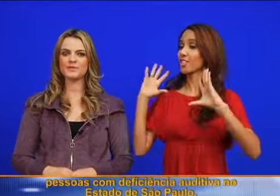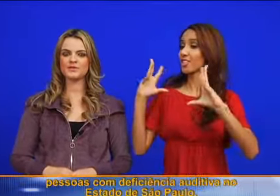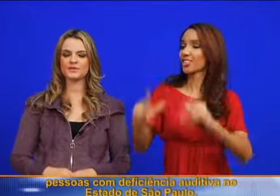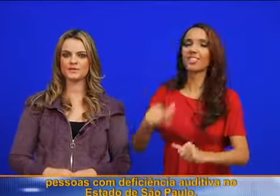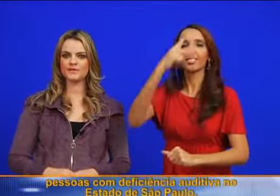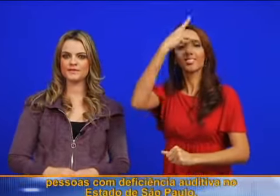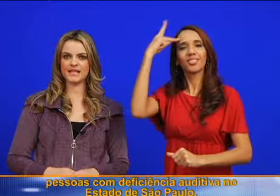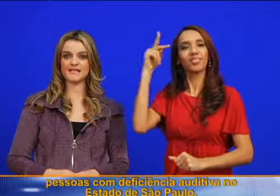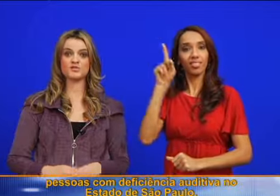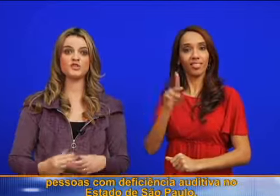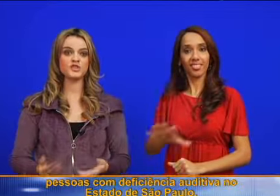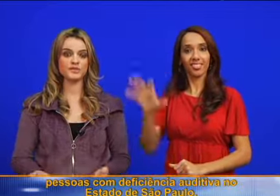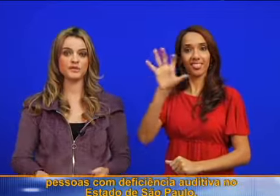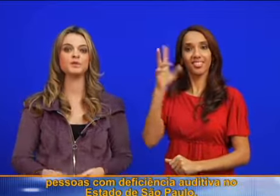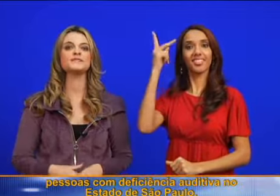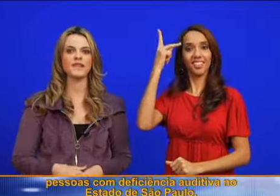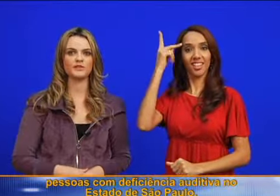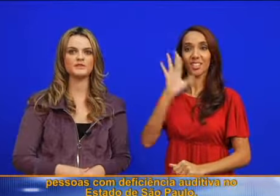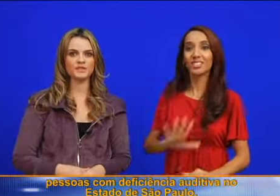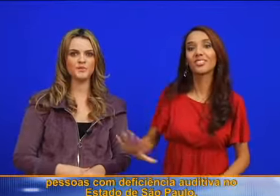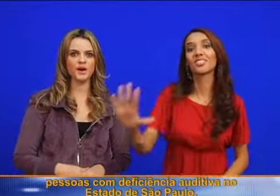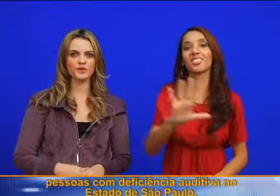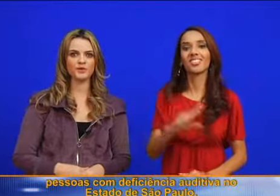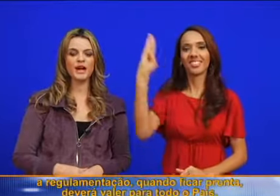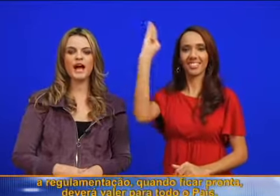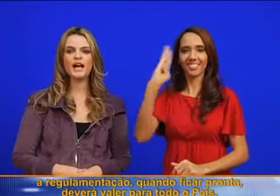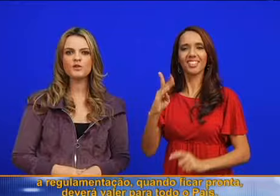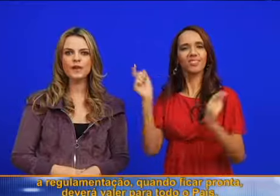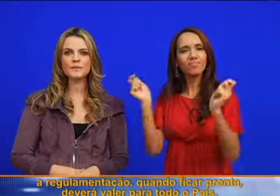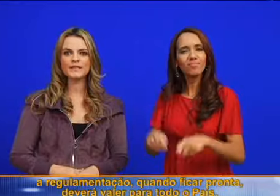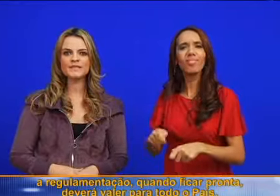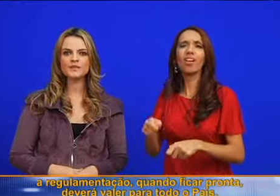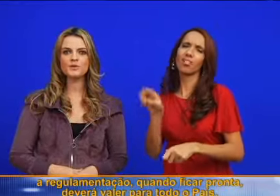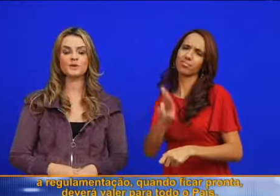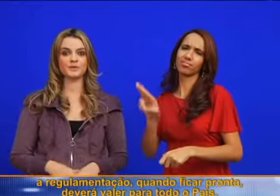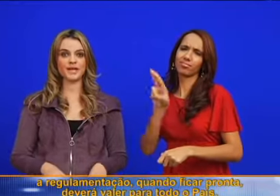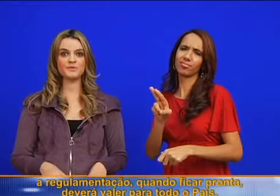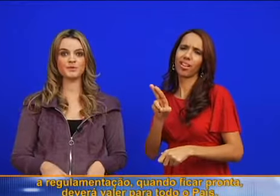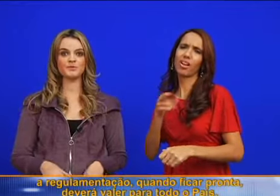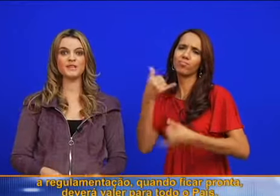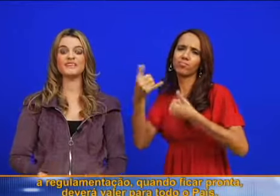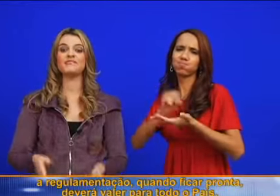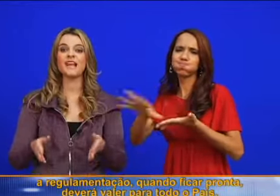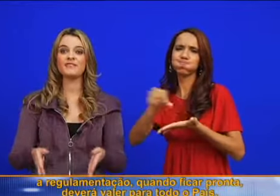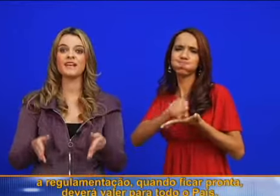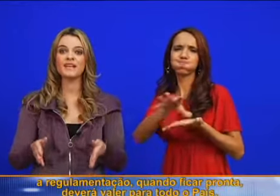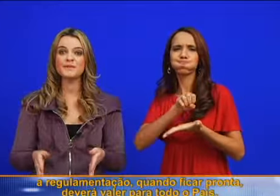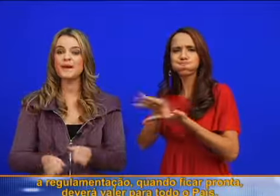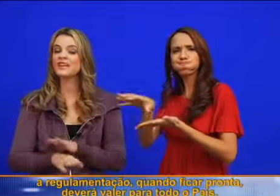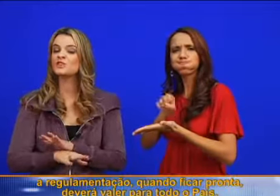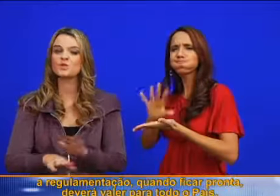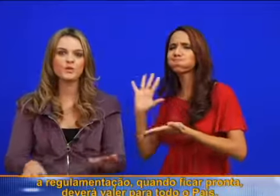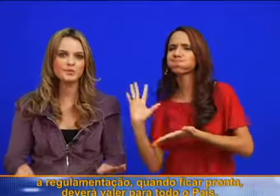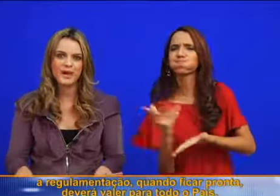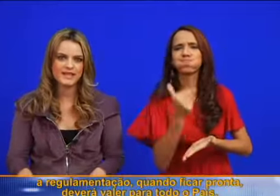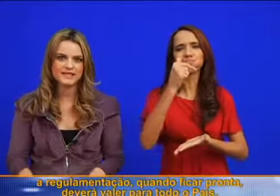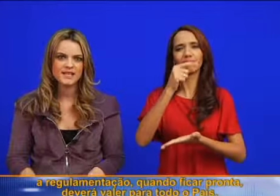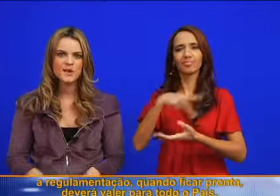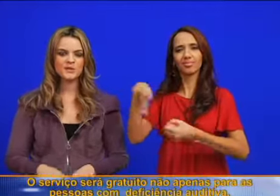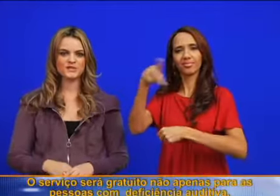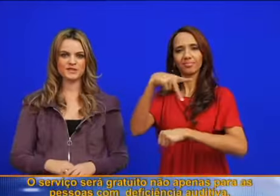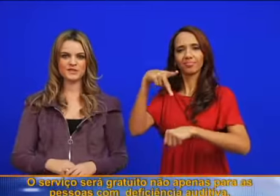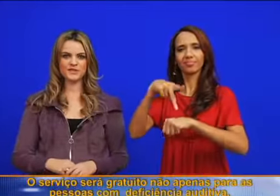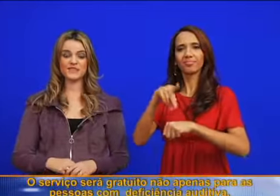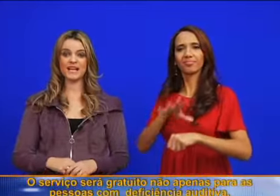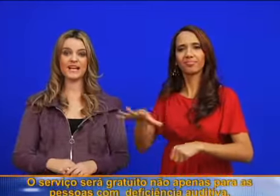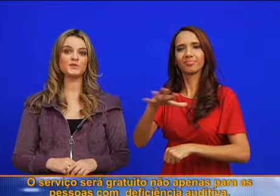beneficiar pessoas com deficiência auditiva no Estado de São Paulo, a regulamentação, quando ficar pronta, deverá valer para todo o país.